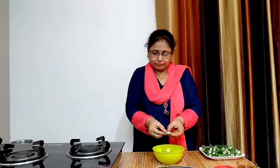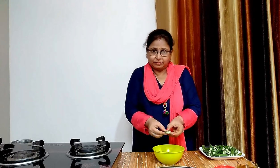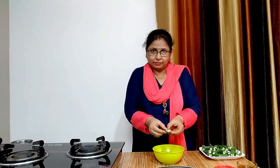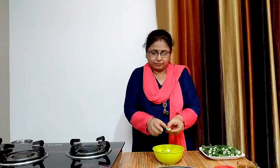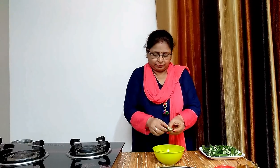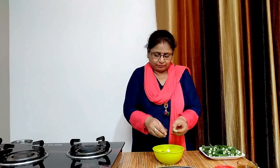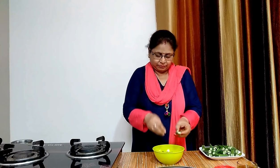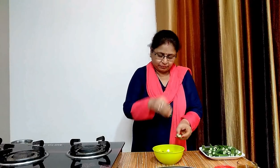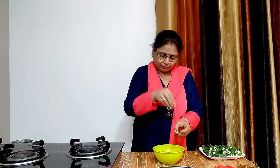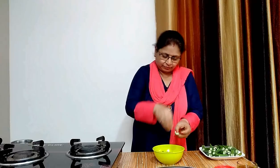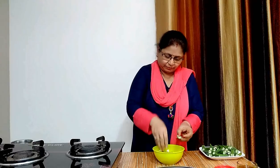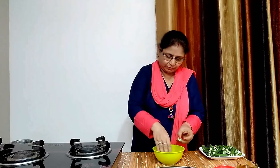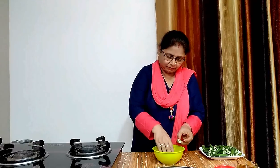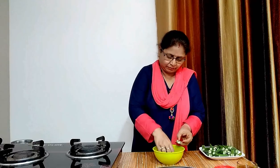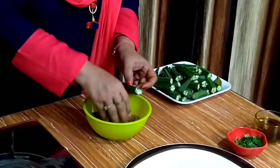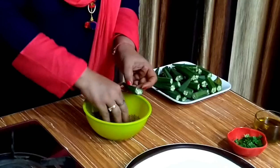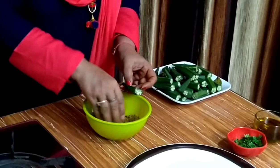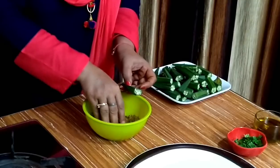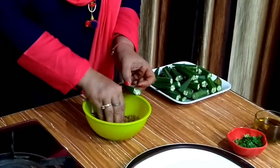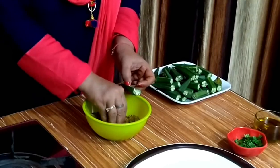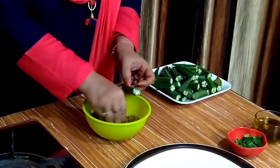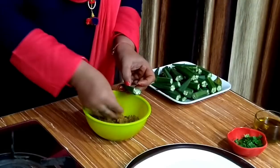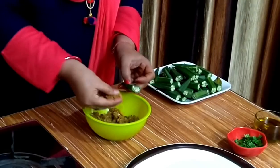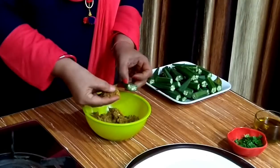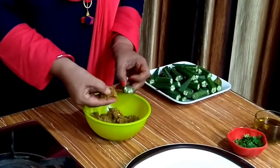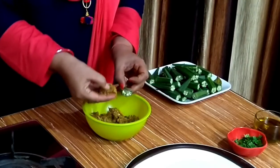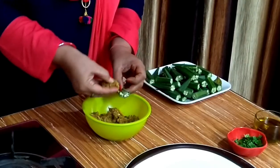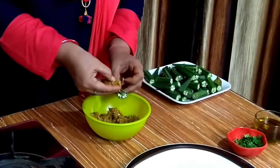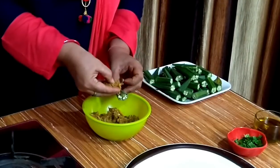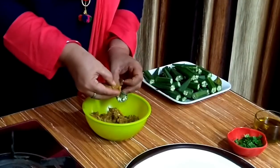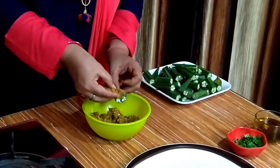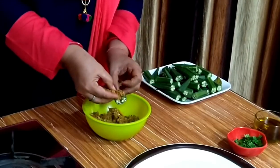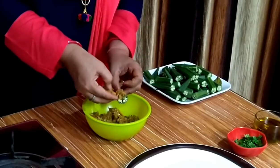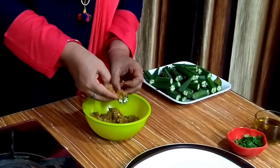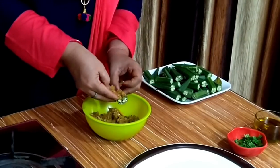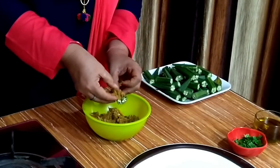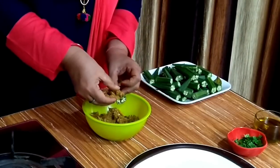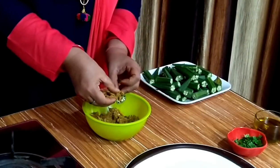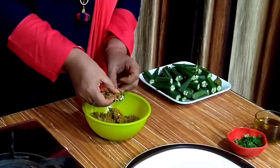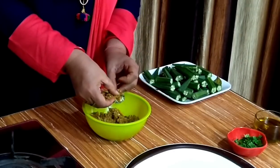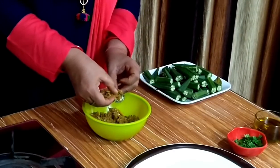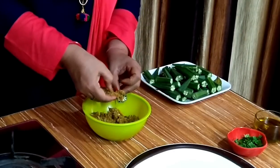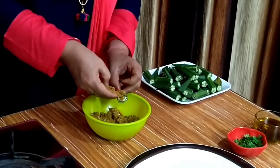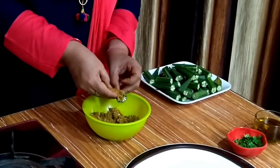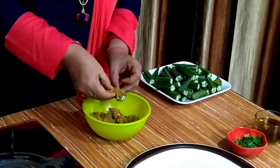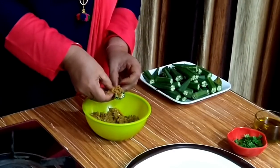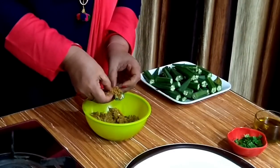बिंडियों बीप में से खोलते हुए इस तरीके से सुए मसाला पर लेंगे मसाला बीप